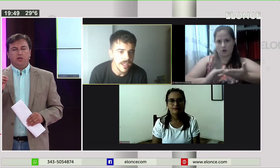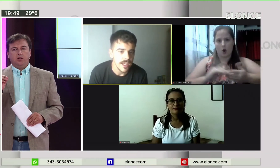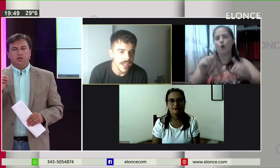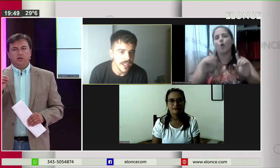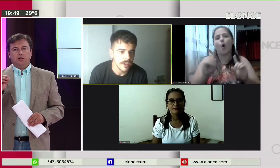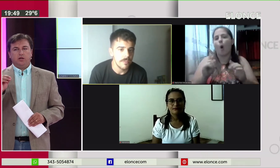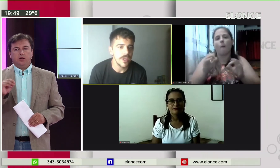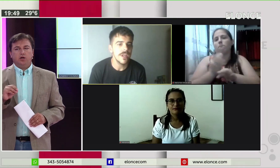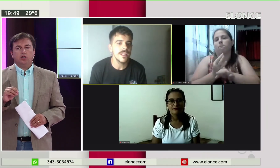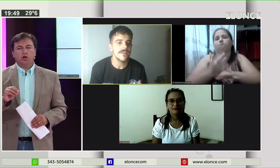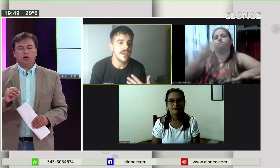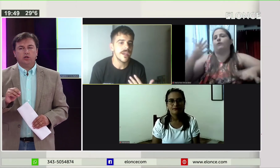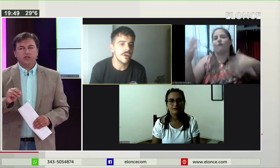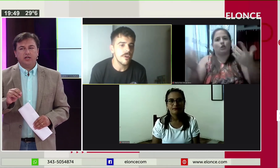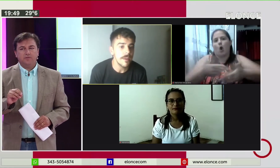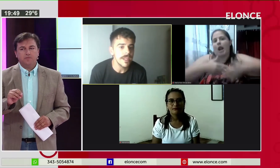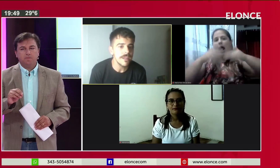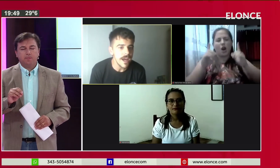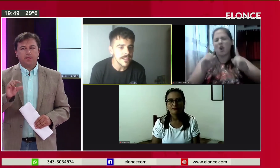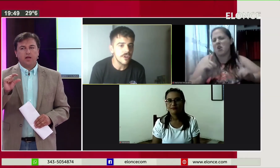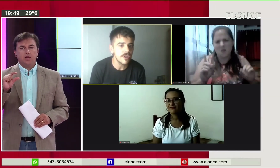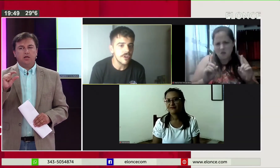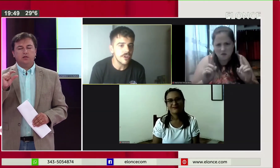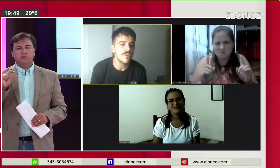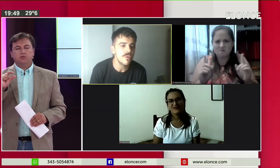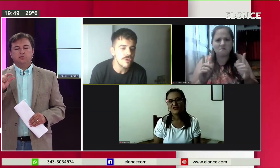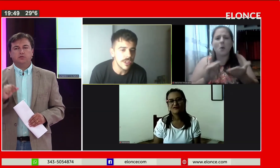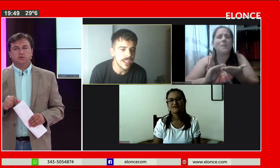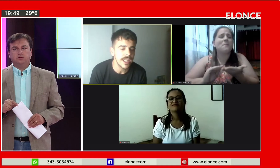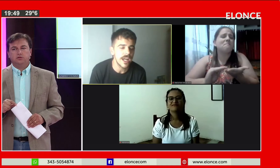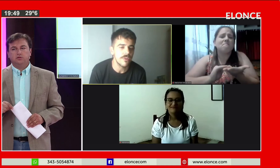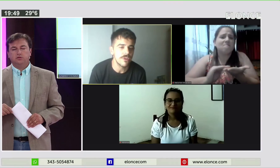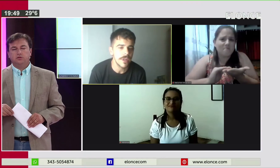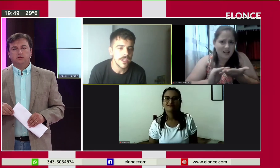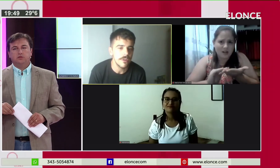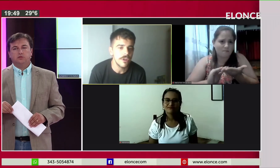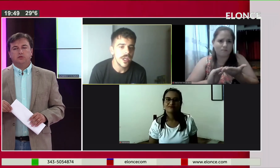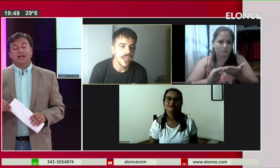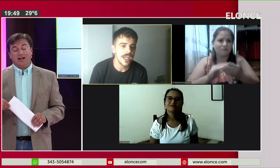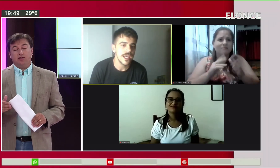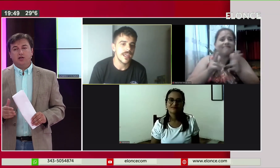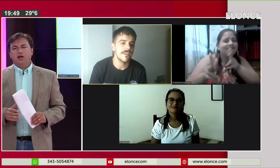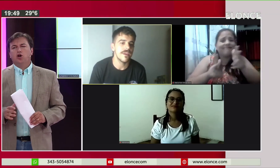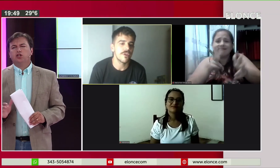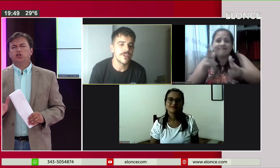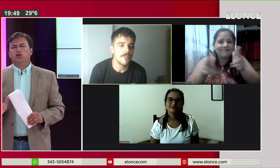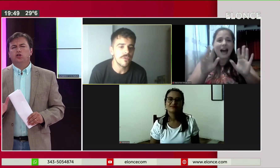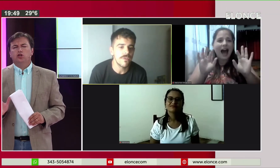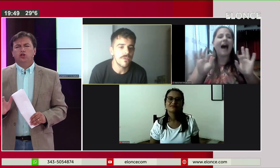en esto. Pero es, obviamente, básico, no es un curso que tenga un objetivo. Claro. Cortito. Información profesional.